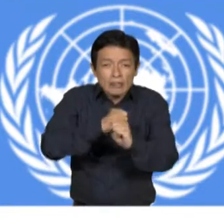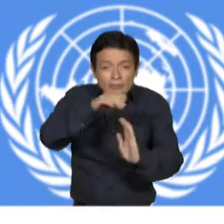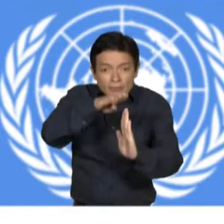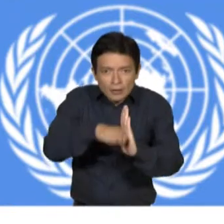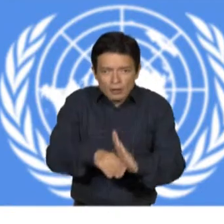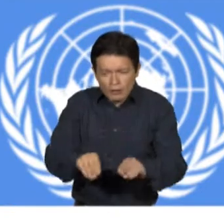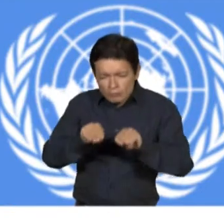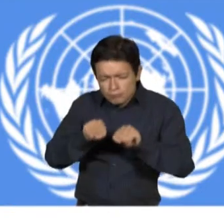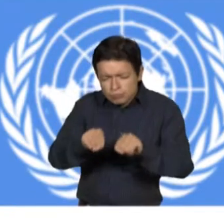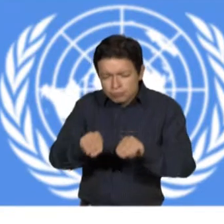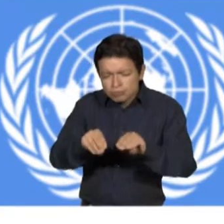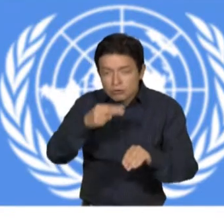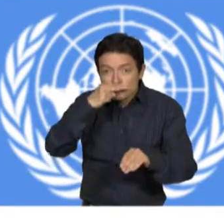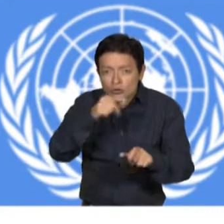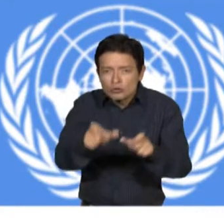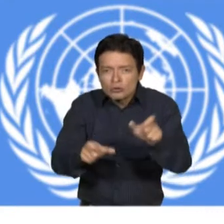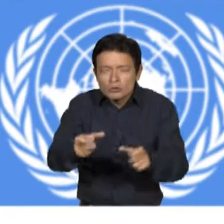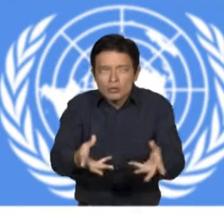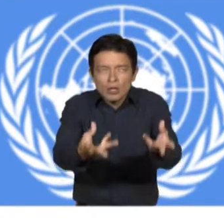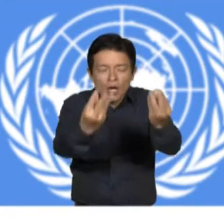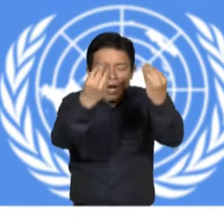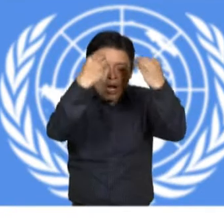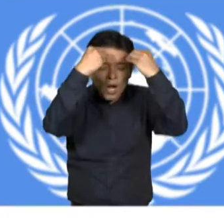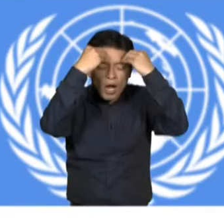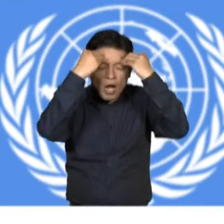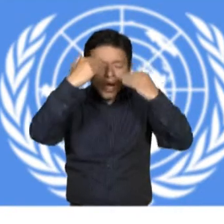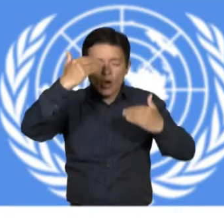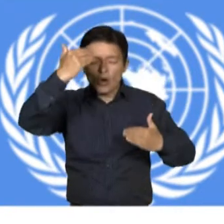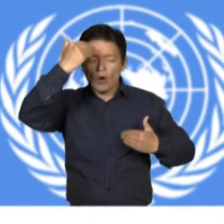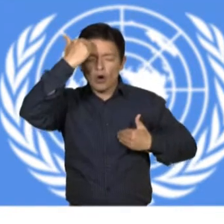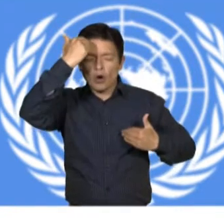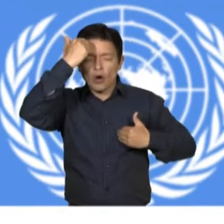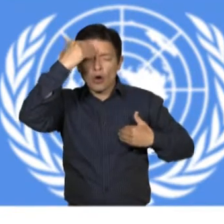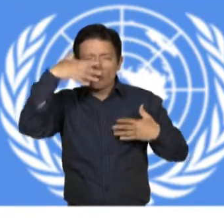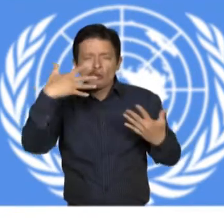una actitud de respeto de los derechos de las personas con discapacidad.